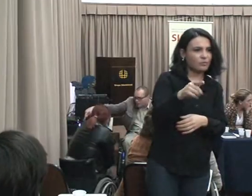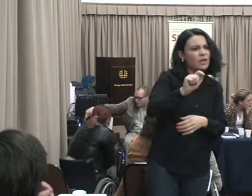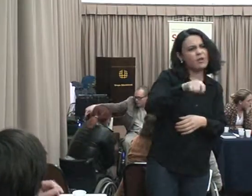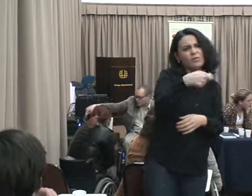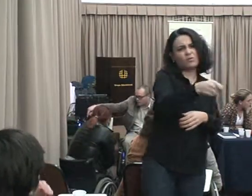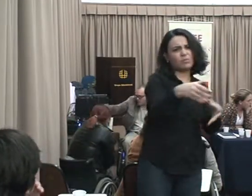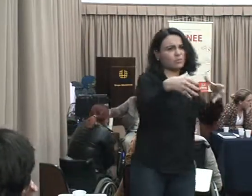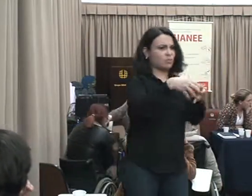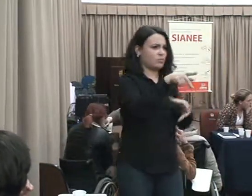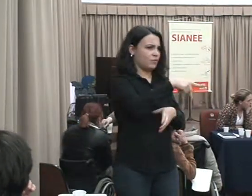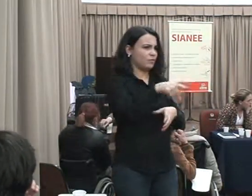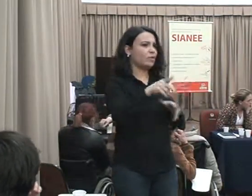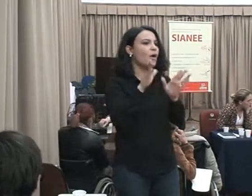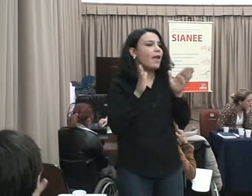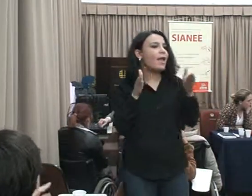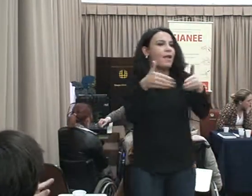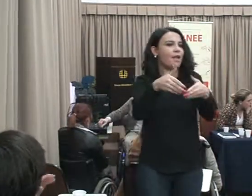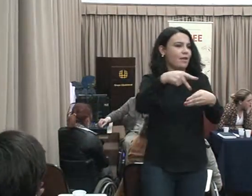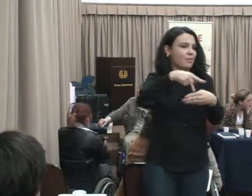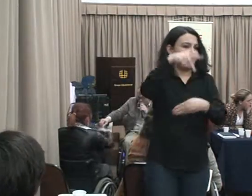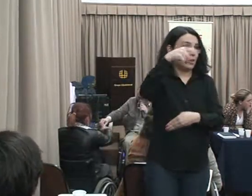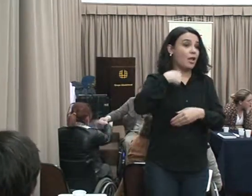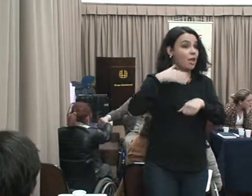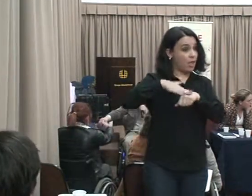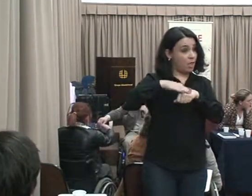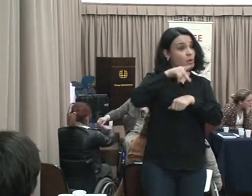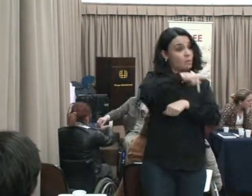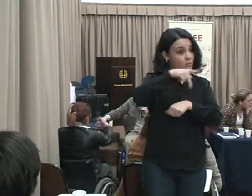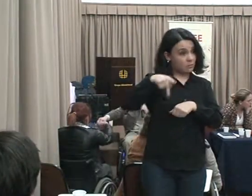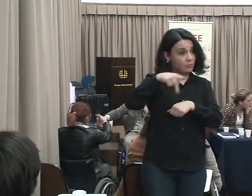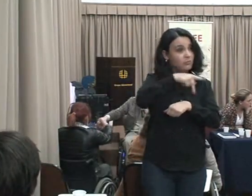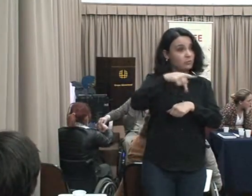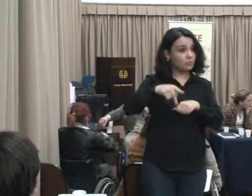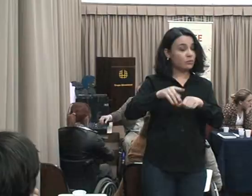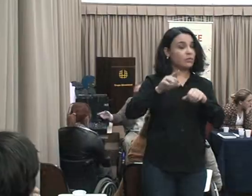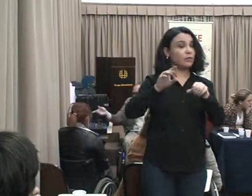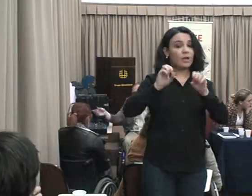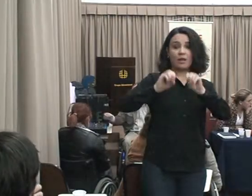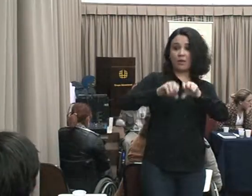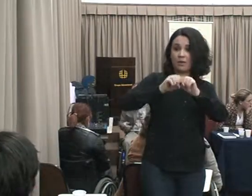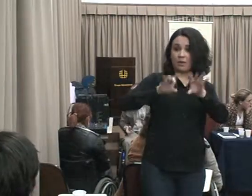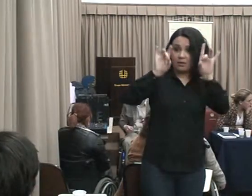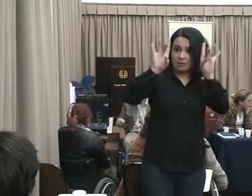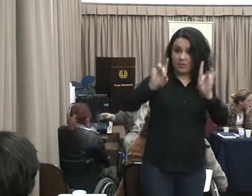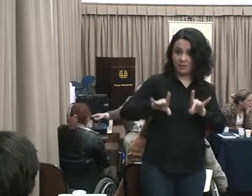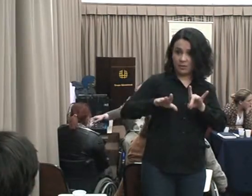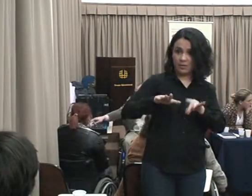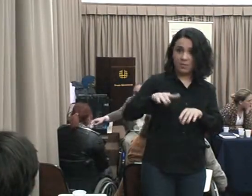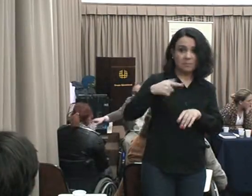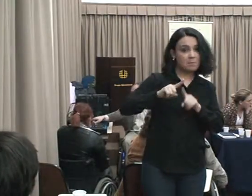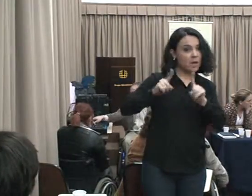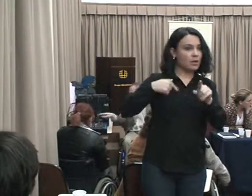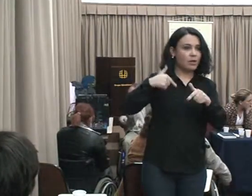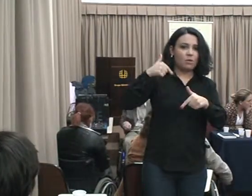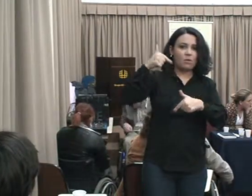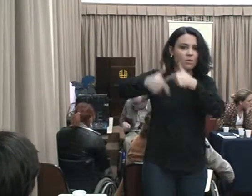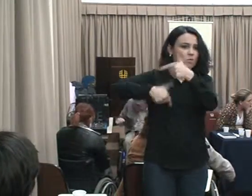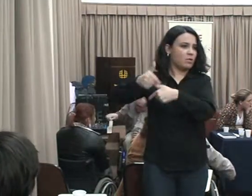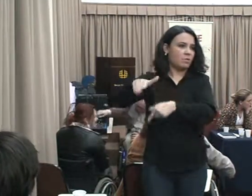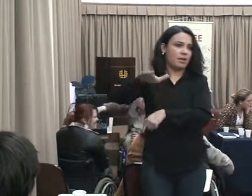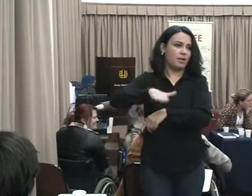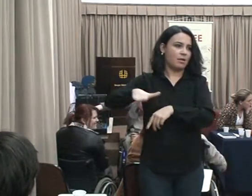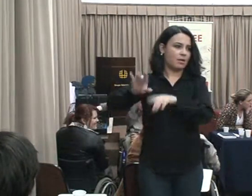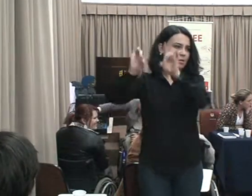Eu tenho especialização Em Educação Especial Mas eu não sou dessa área De Educação Especial Eu tenho